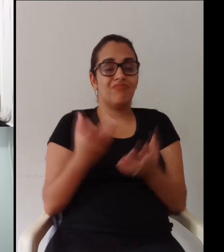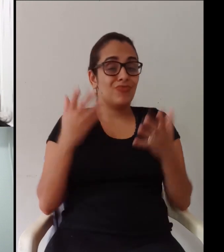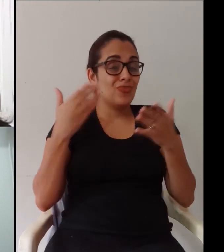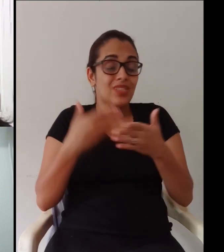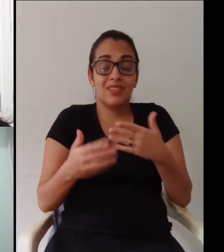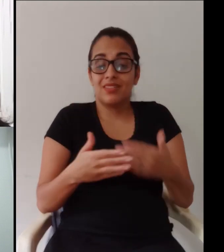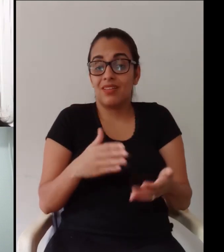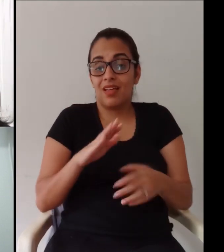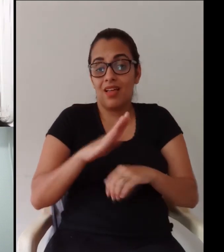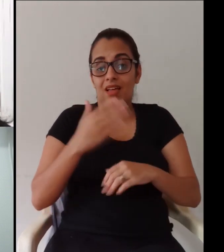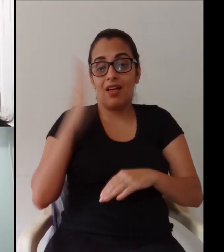adaptar